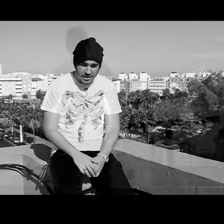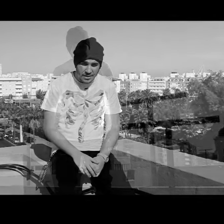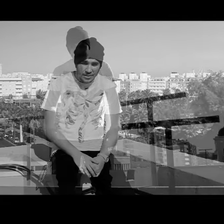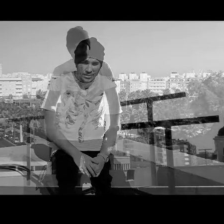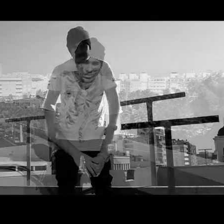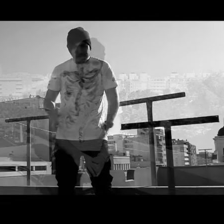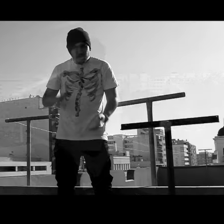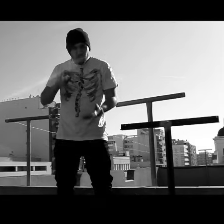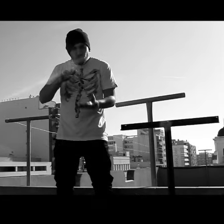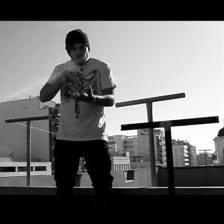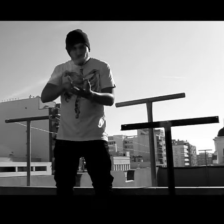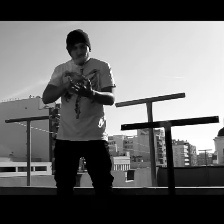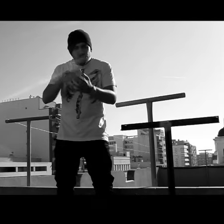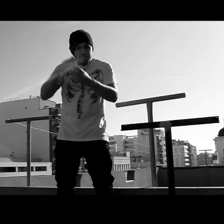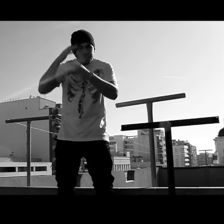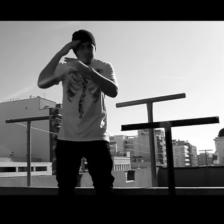Cuando la inspiración danza loca